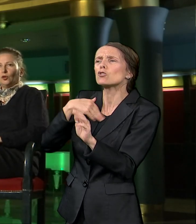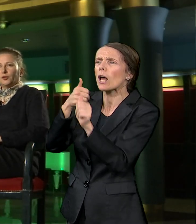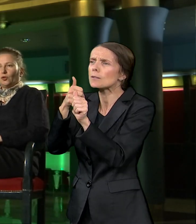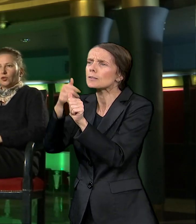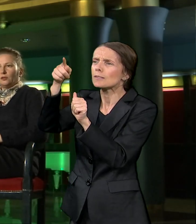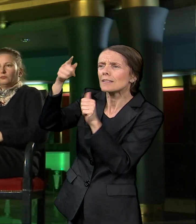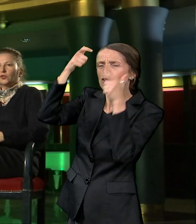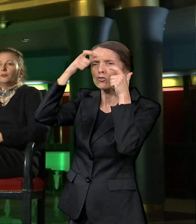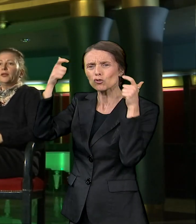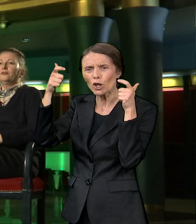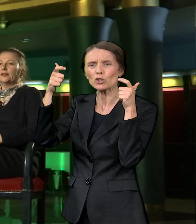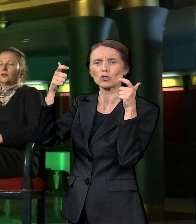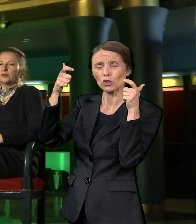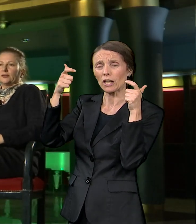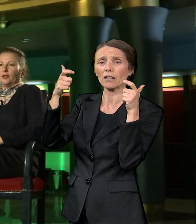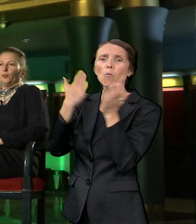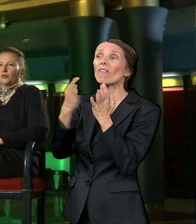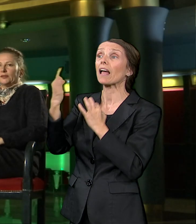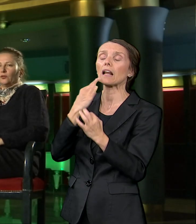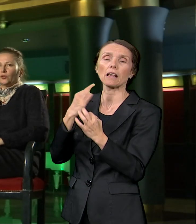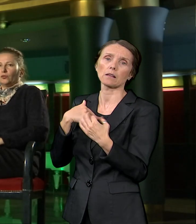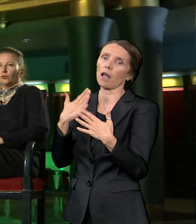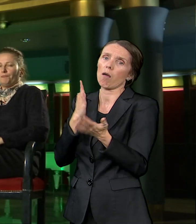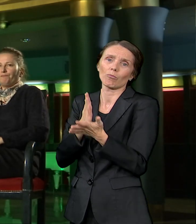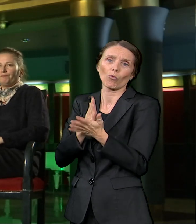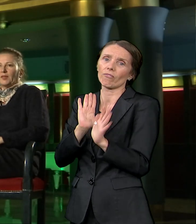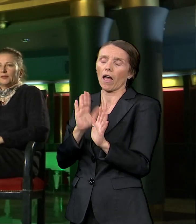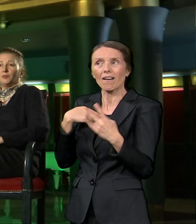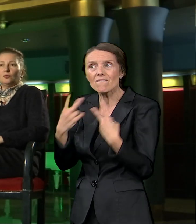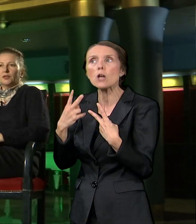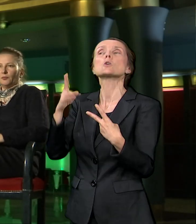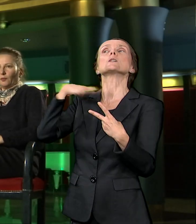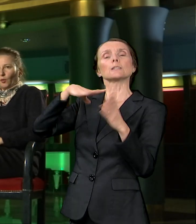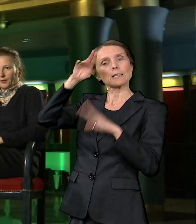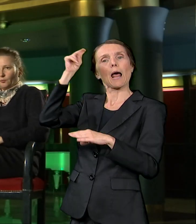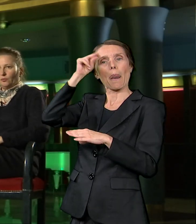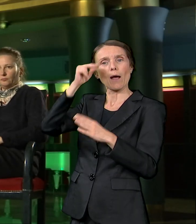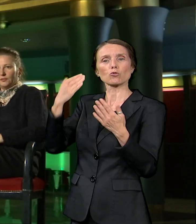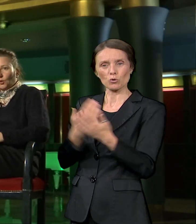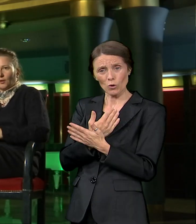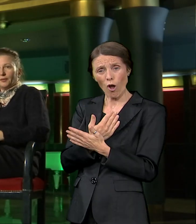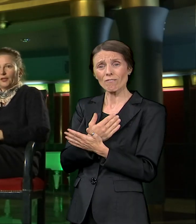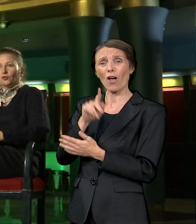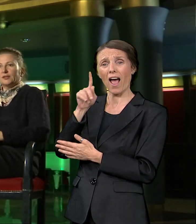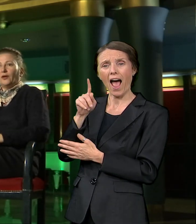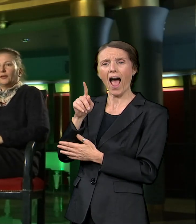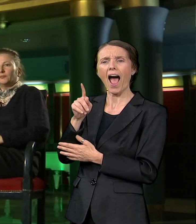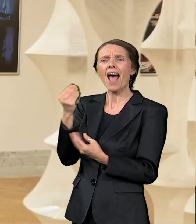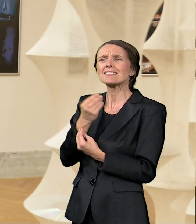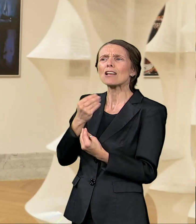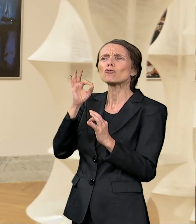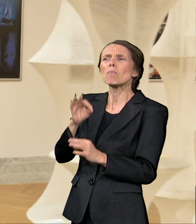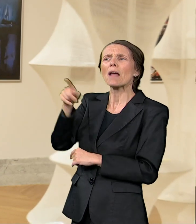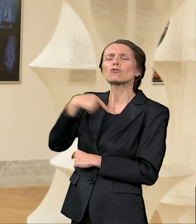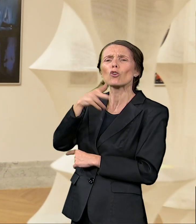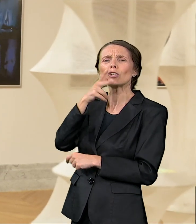uvek dobro došla ono što je mene vezalo za taj posao što sam ja uvek imala potrebu da rukama nešto stvaram.